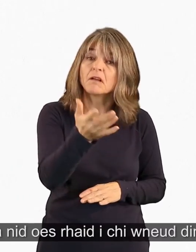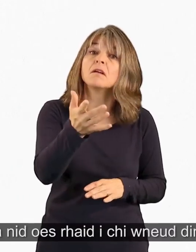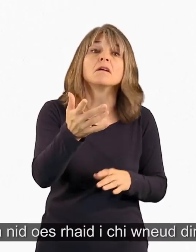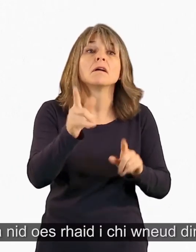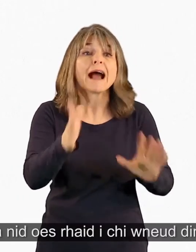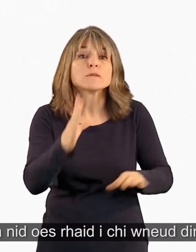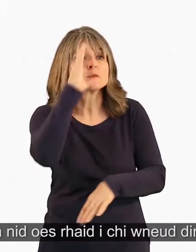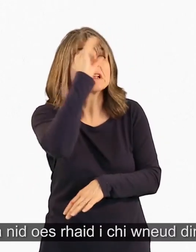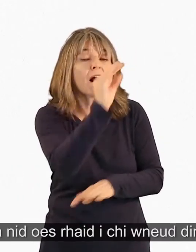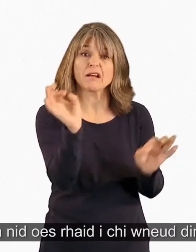dim.